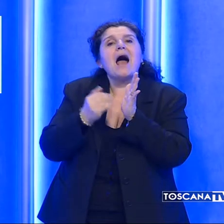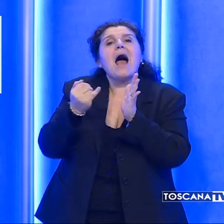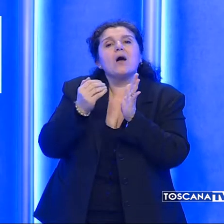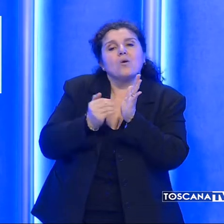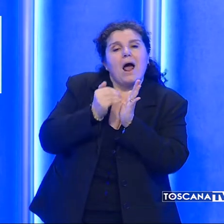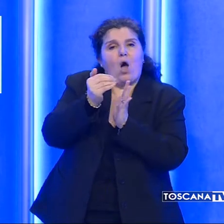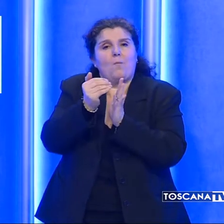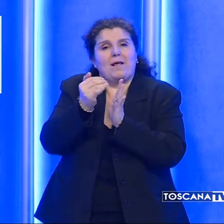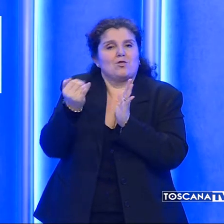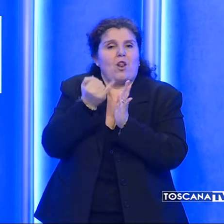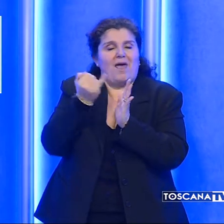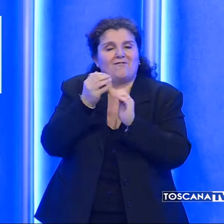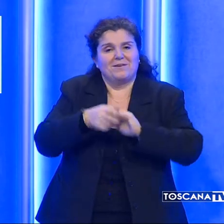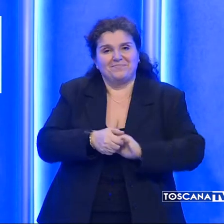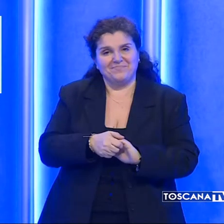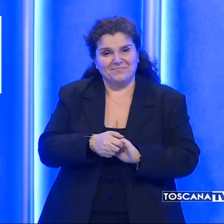aumento.